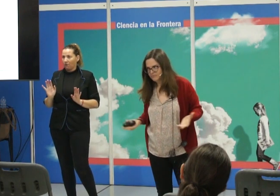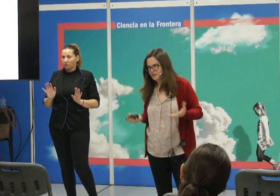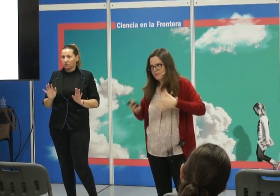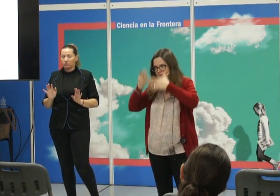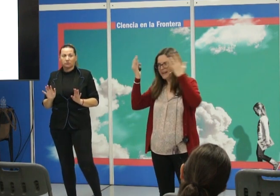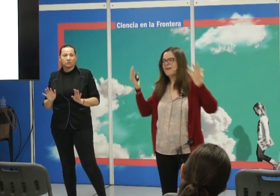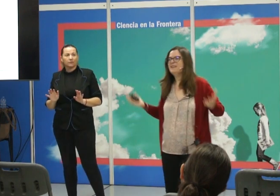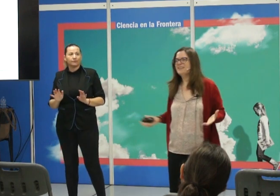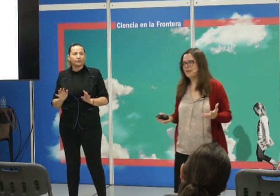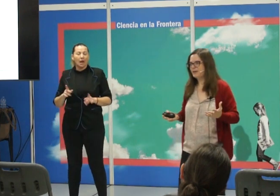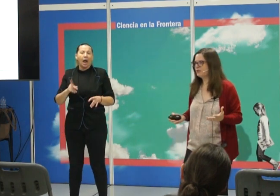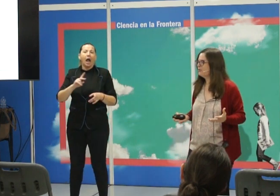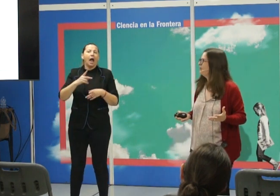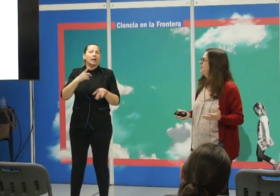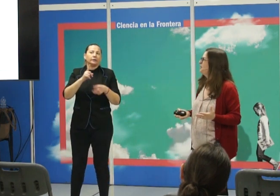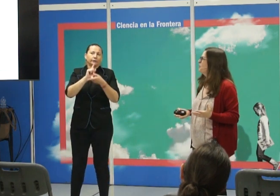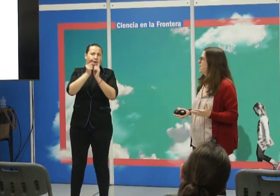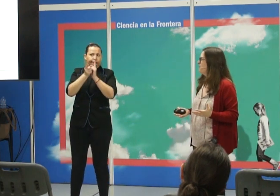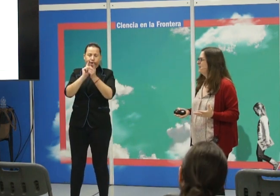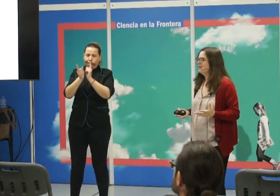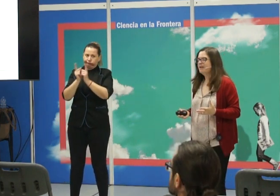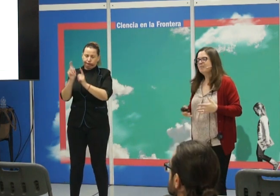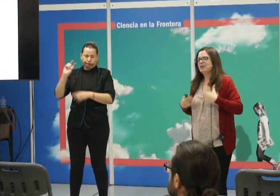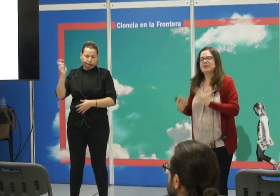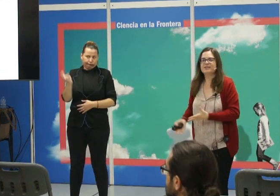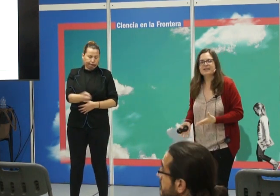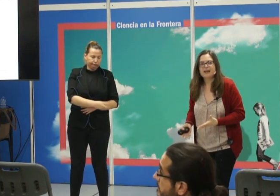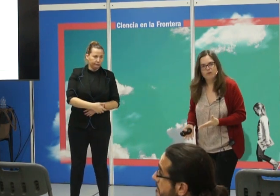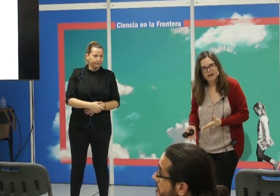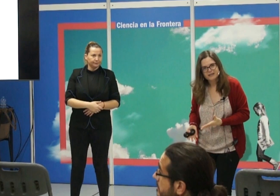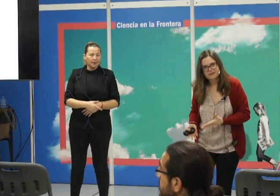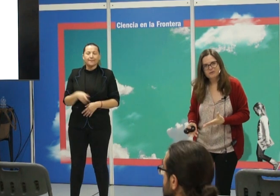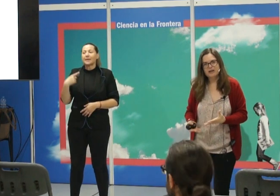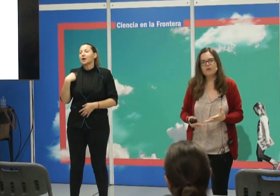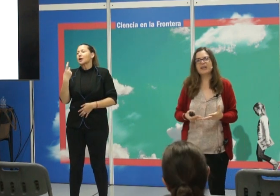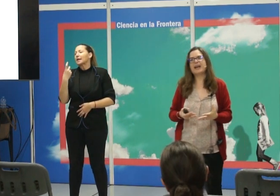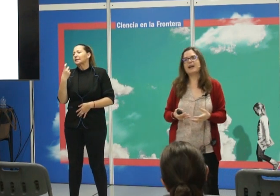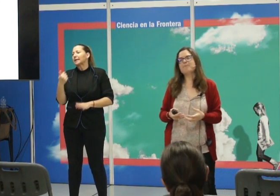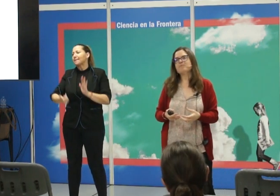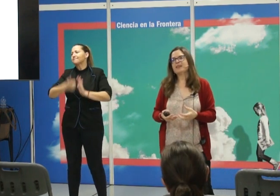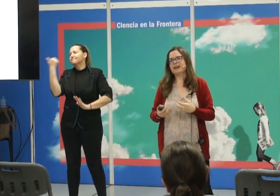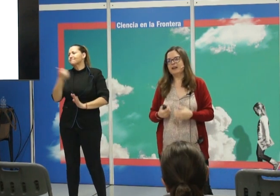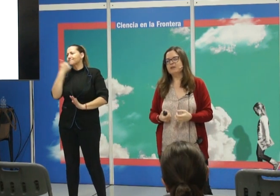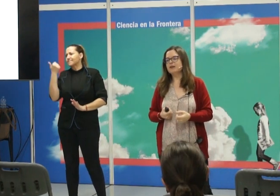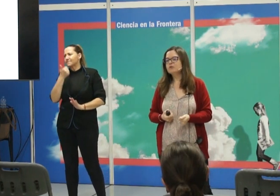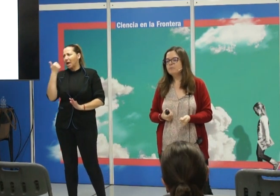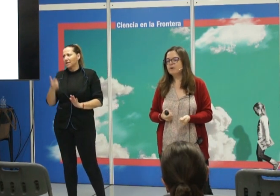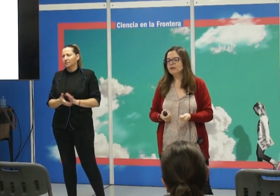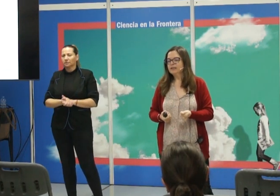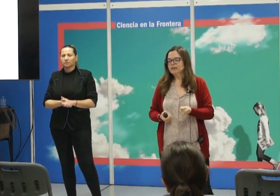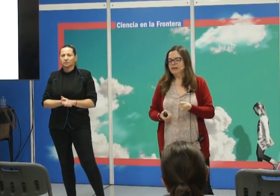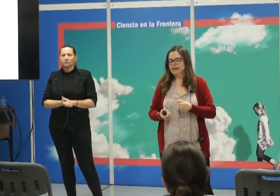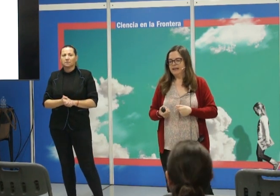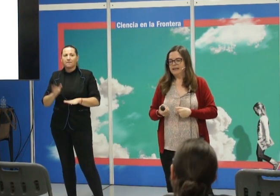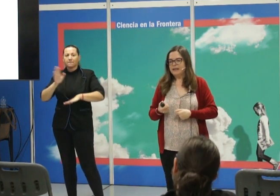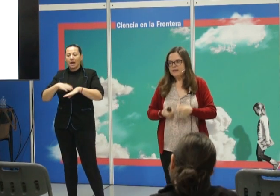variabilidad en esto muy amplia. Pero necesitas algo más, algo que haga que realmente el grupo